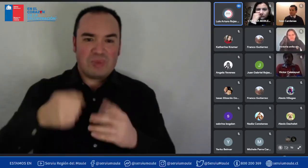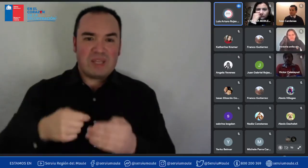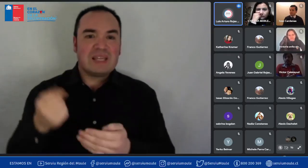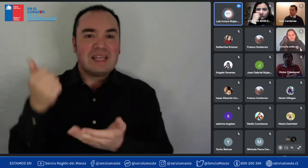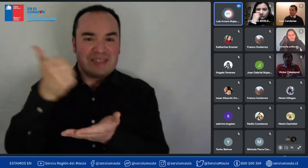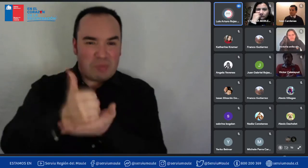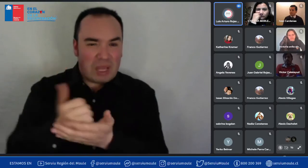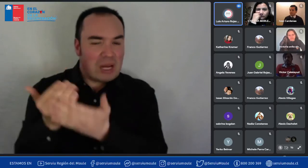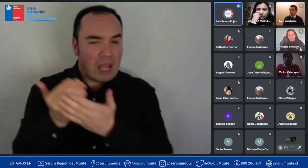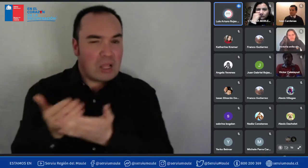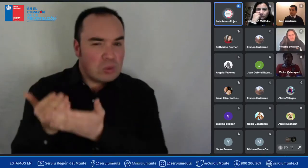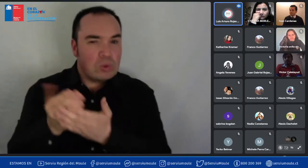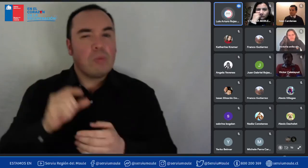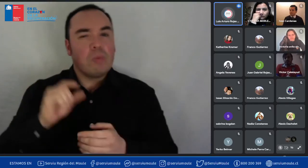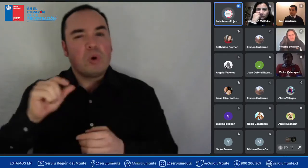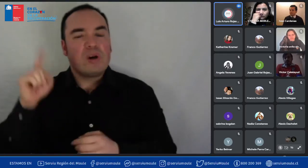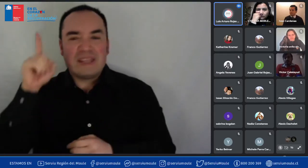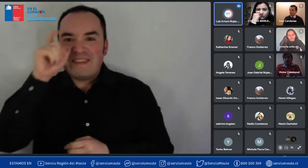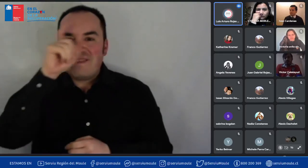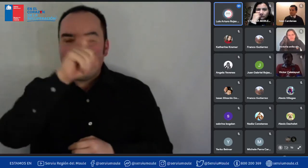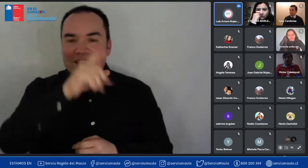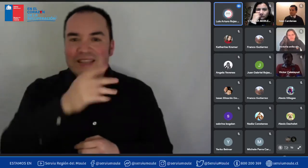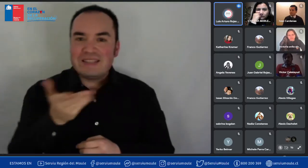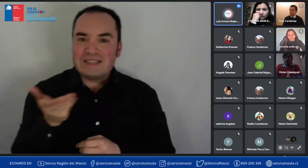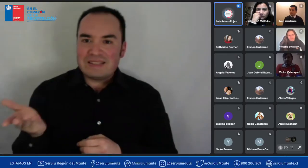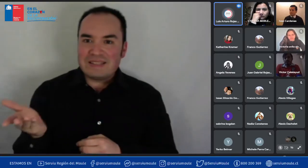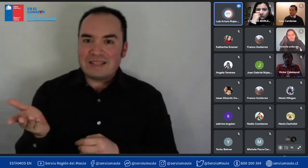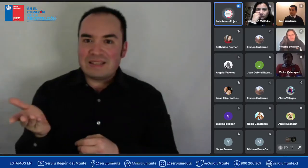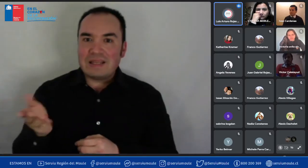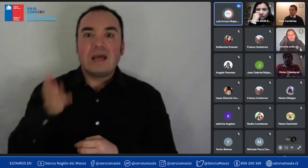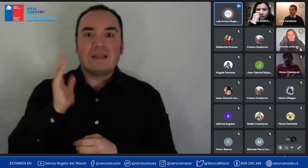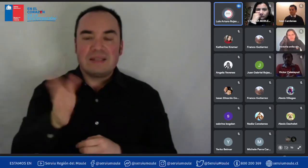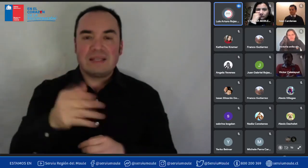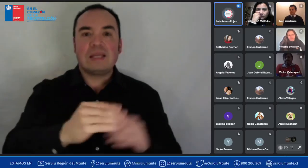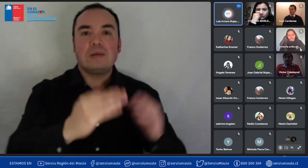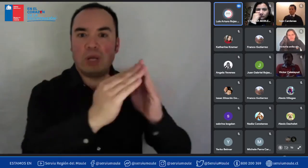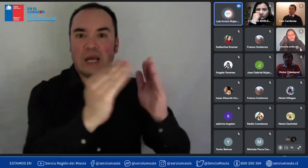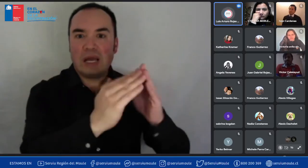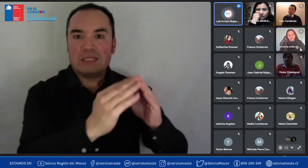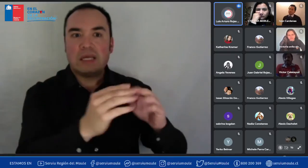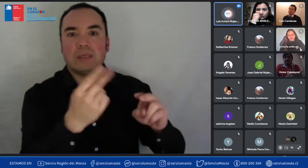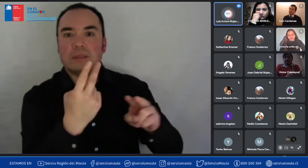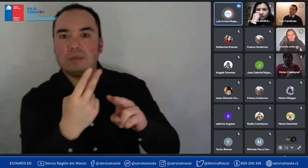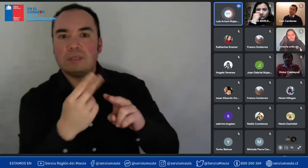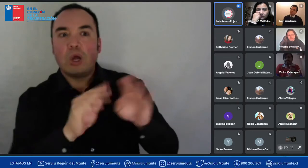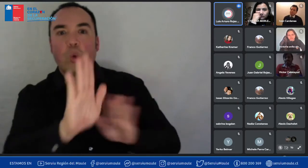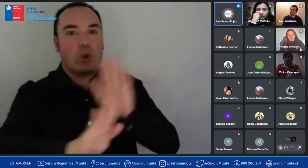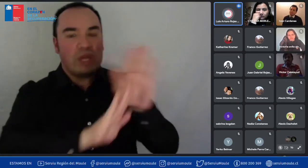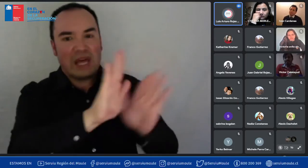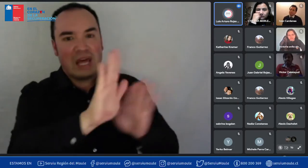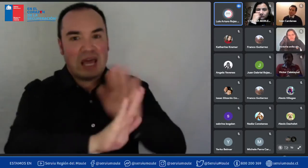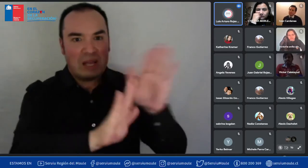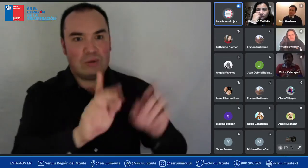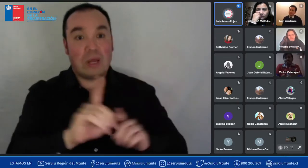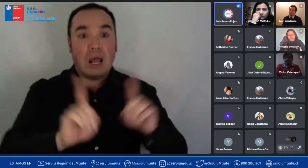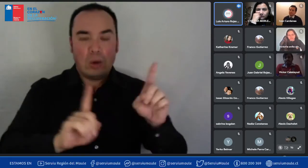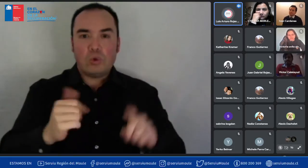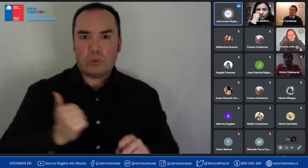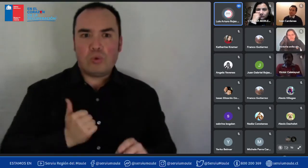mantener una vivienda en esa instancia que no digo que no haya algunos que lo hagan hay algunos que lo hacen y todo todo mi reconocimiento y